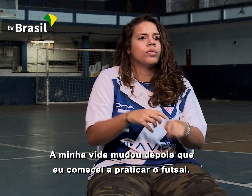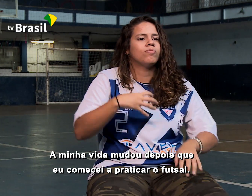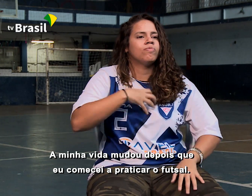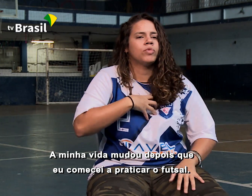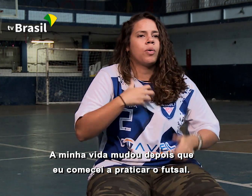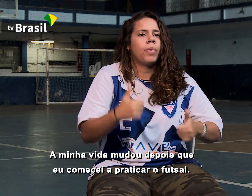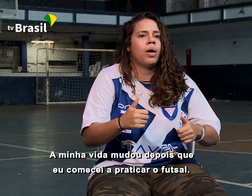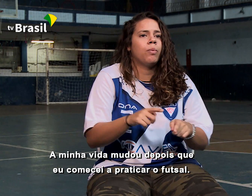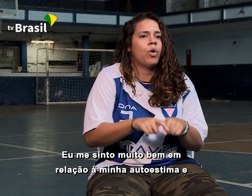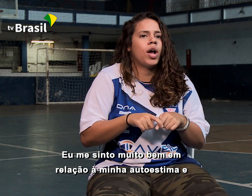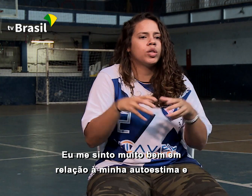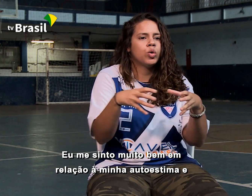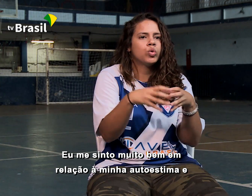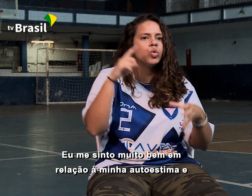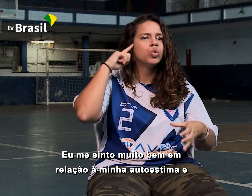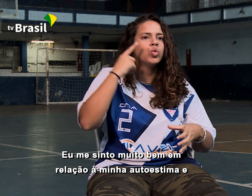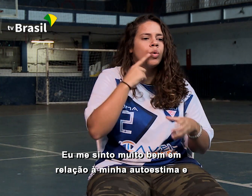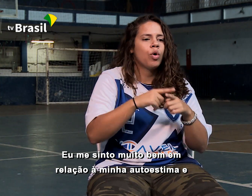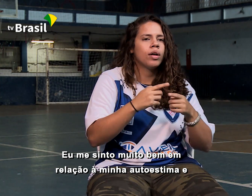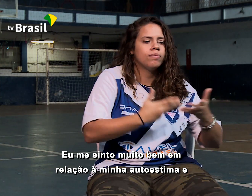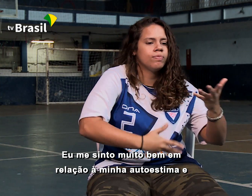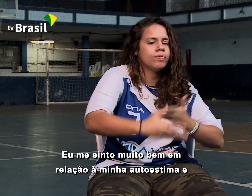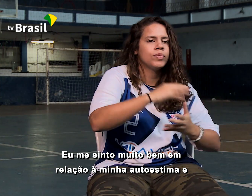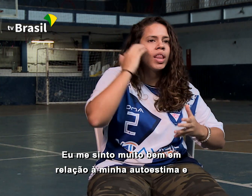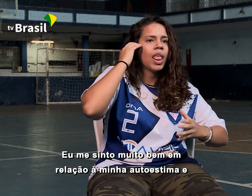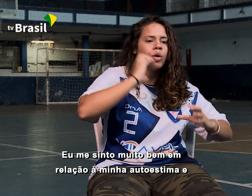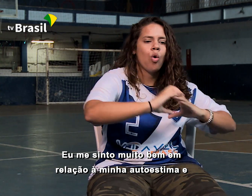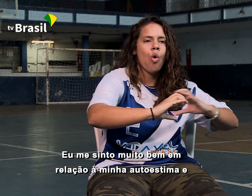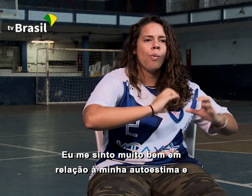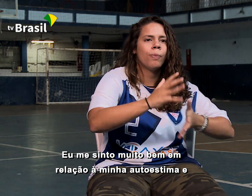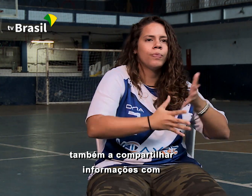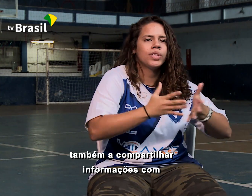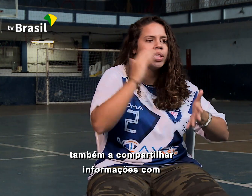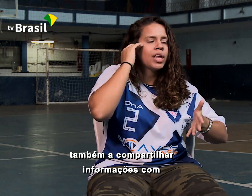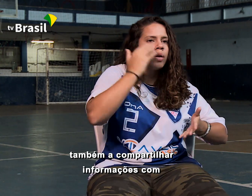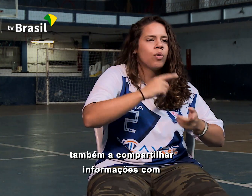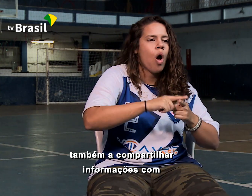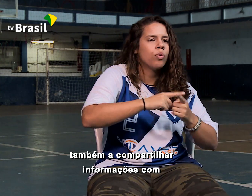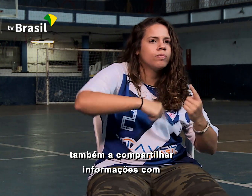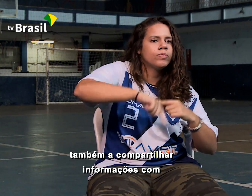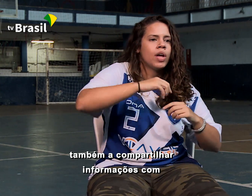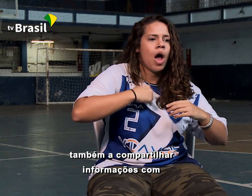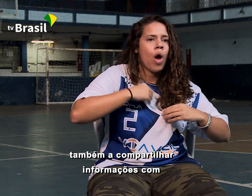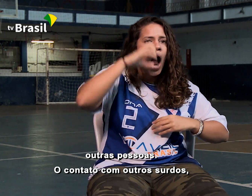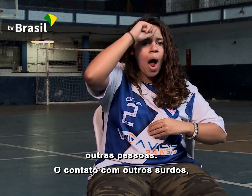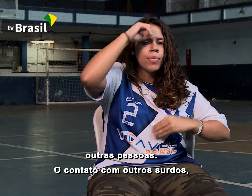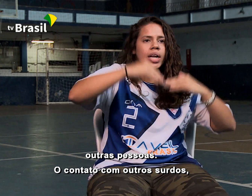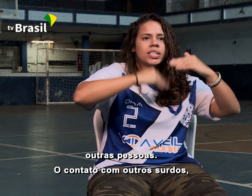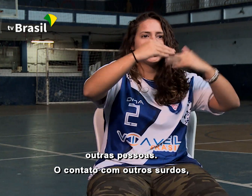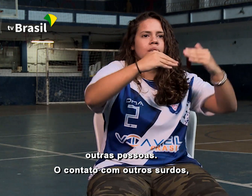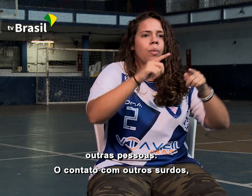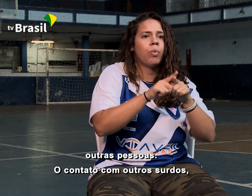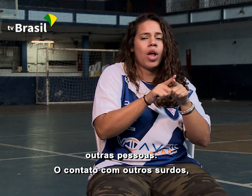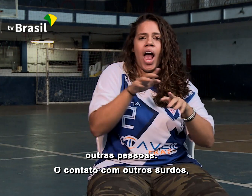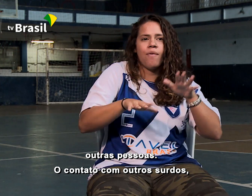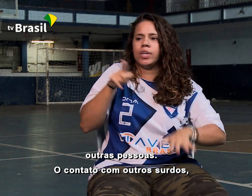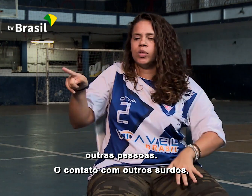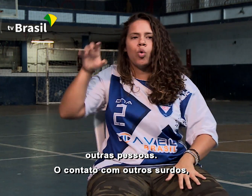futsal. Eu me sinto muito bem em relação à minha autoestima e também a compartilhar informações com outras pessoas. O contato